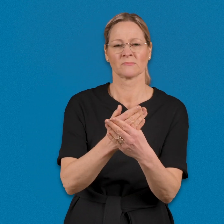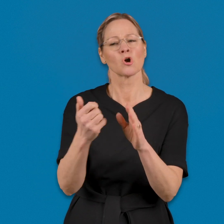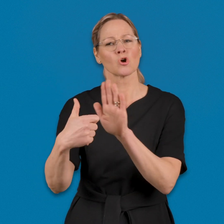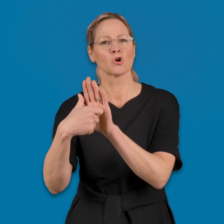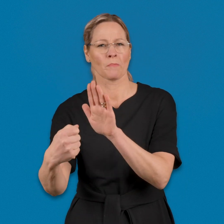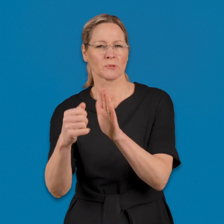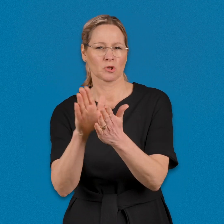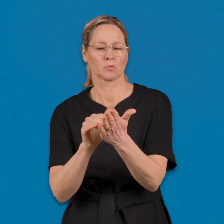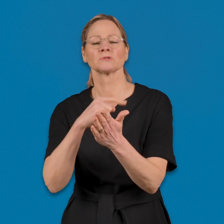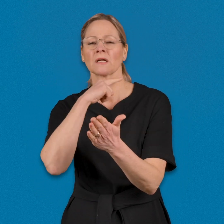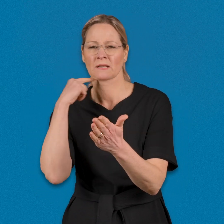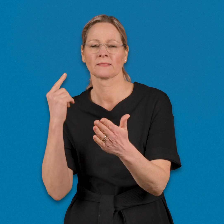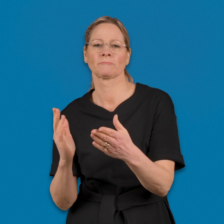Kopiotodistuksesta riittää.